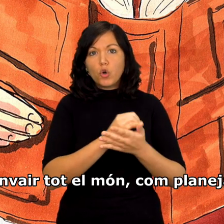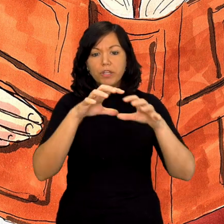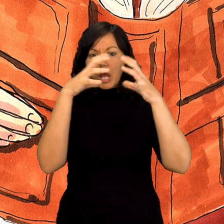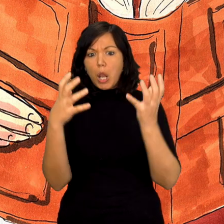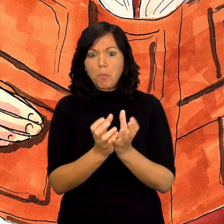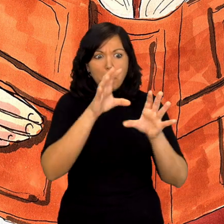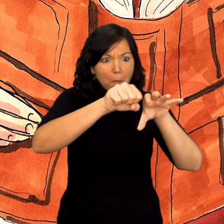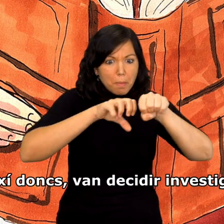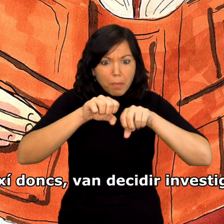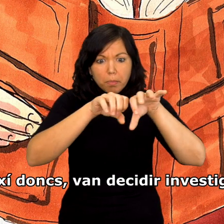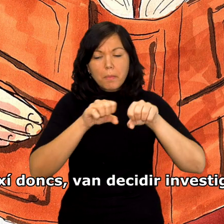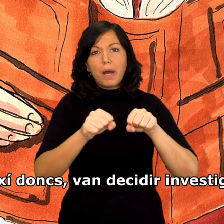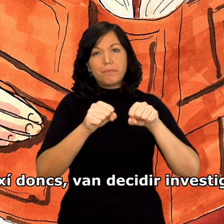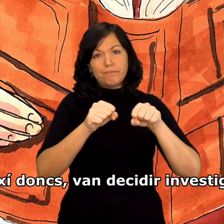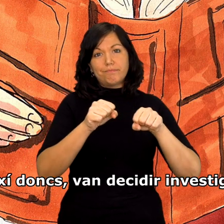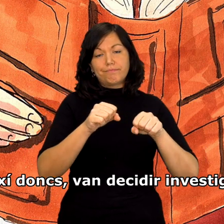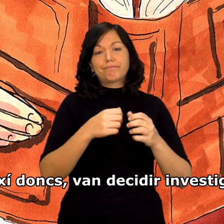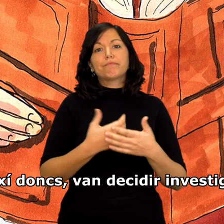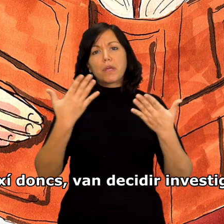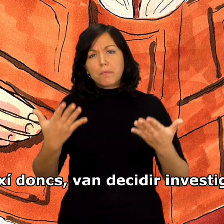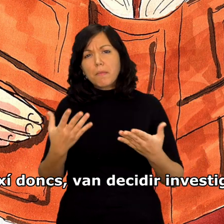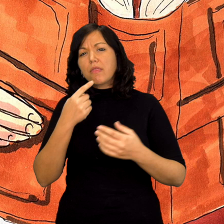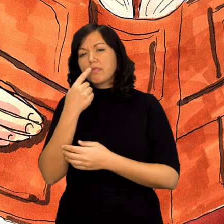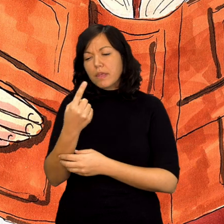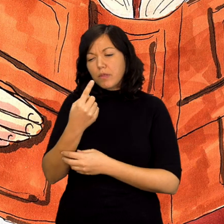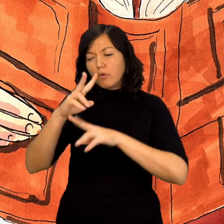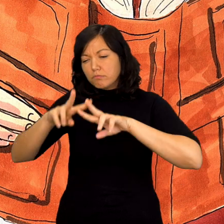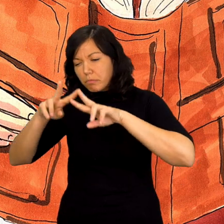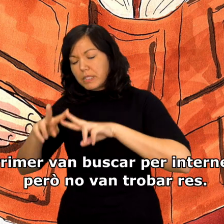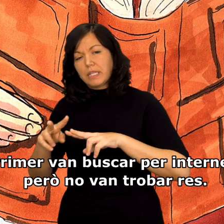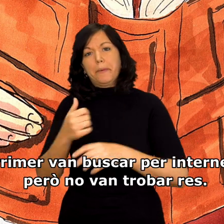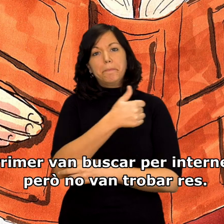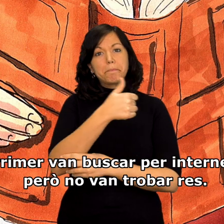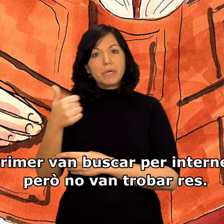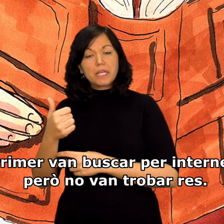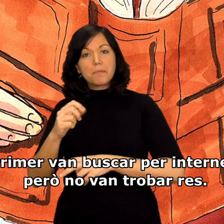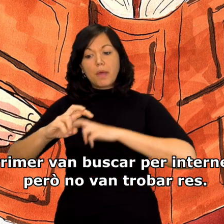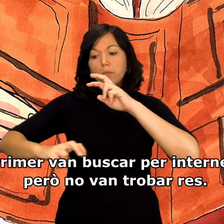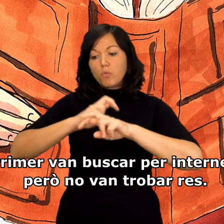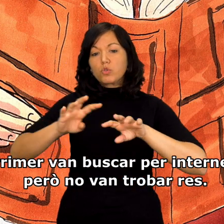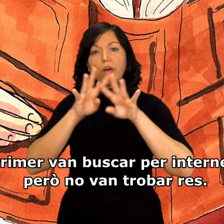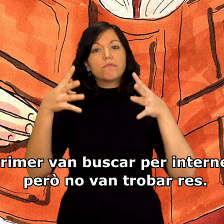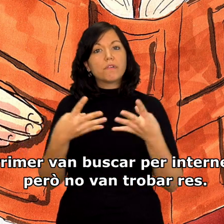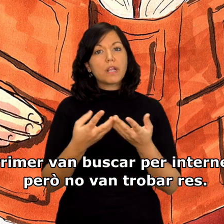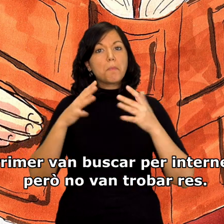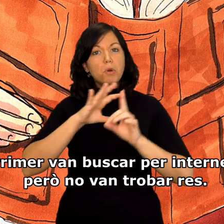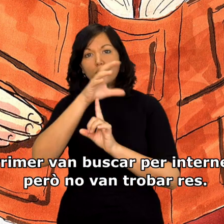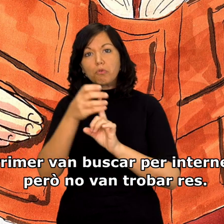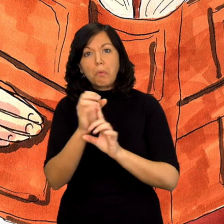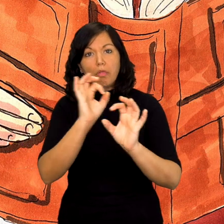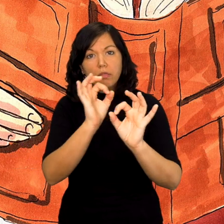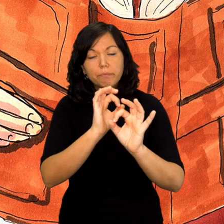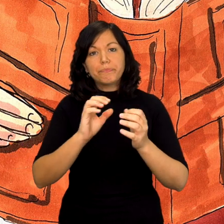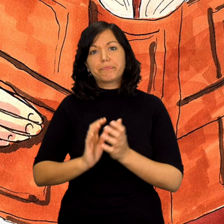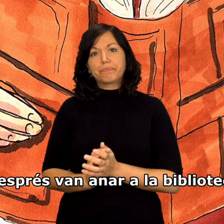planejava. Així doncs, van decidir investigar. Primer van buscar per internet, però no van trobar